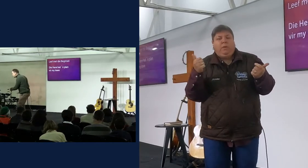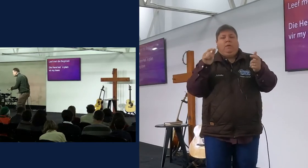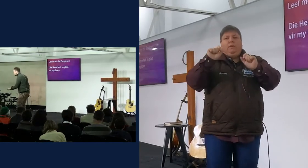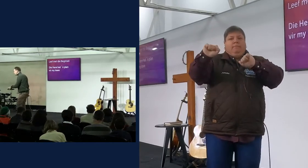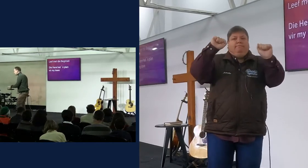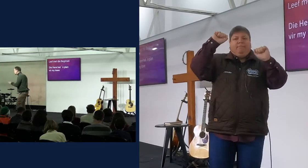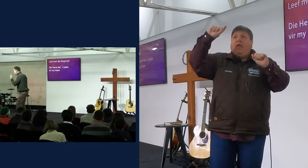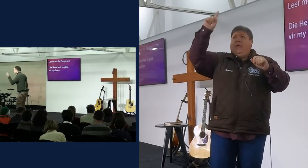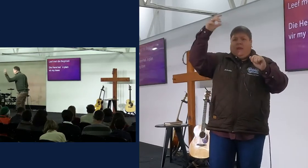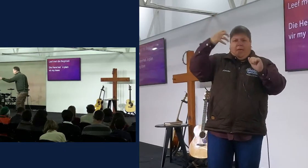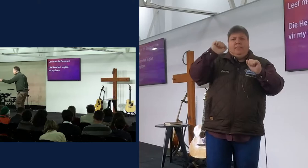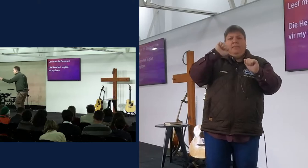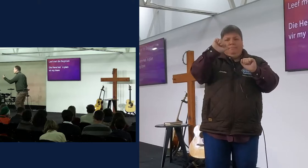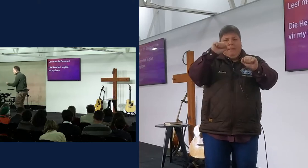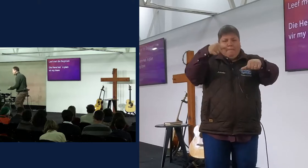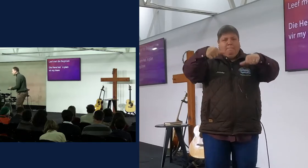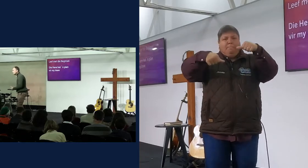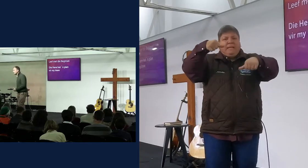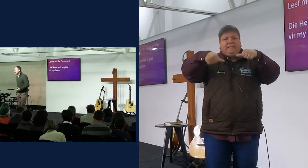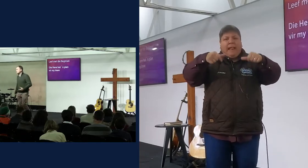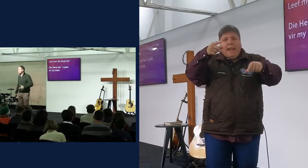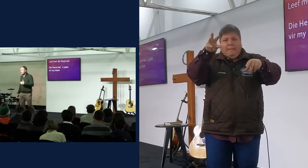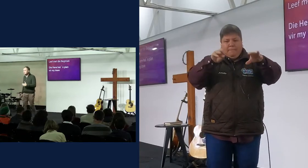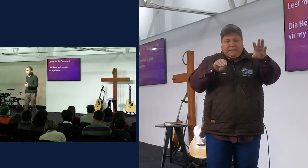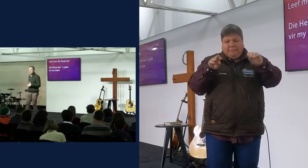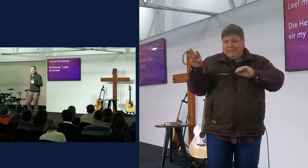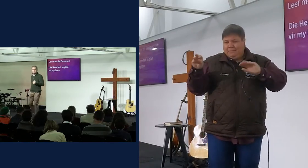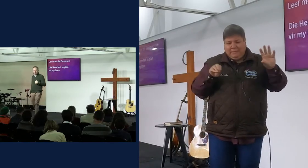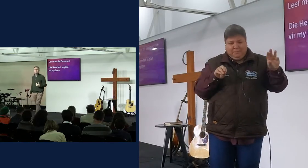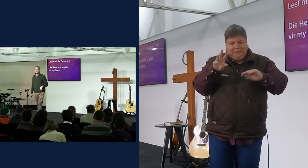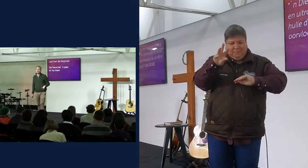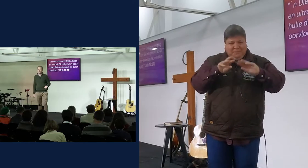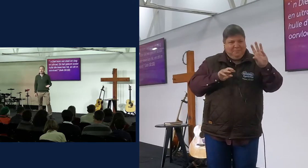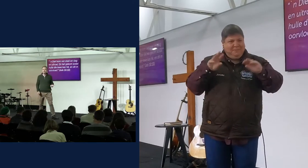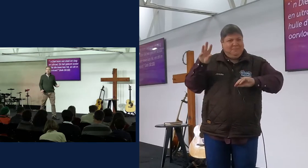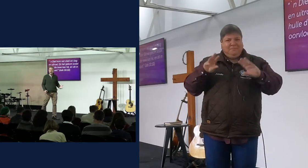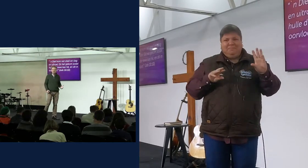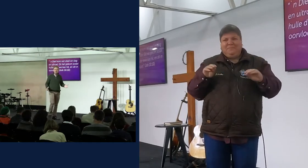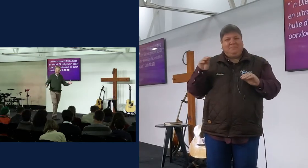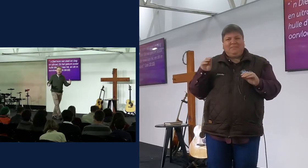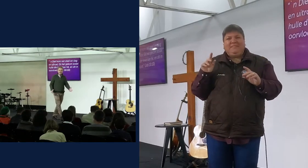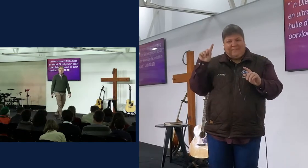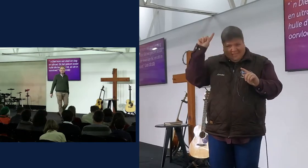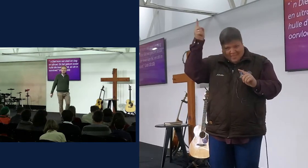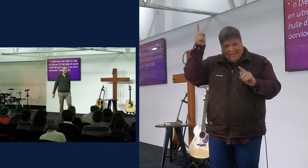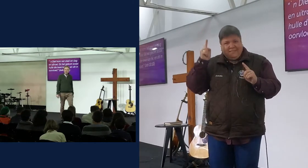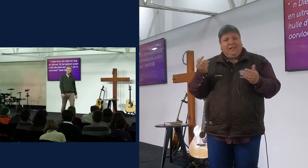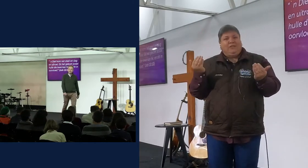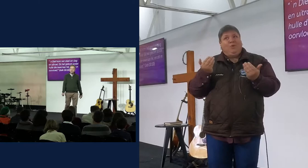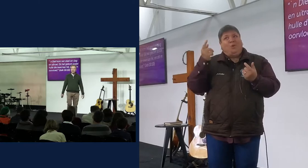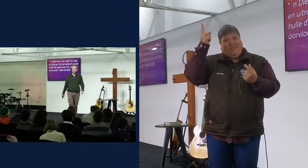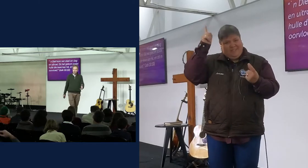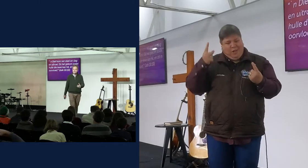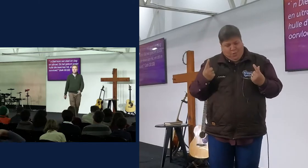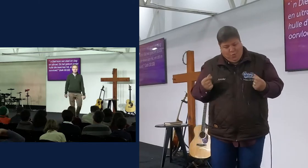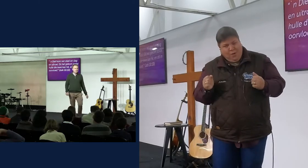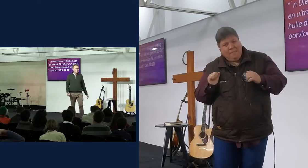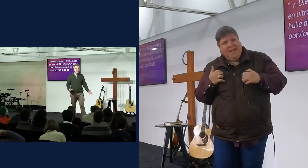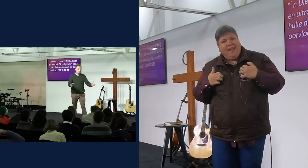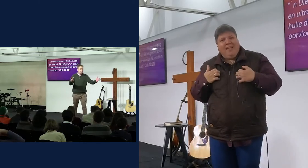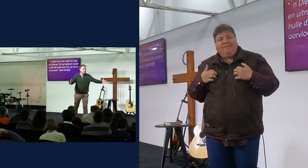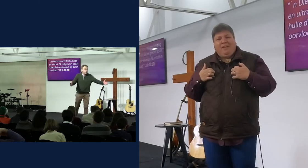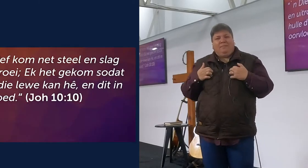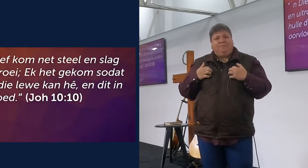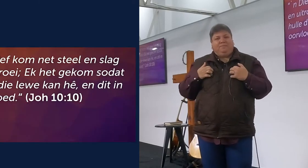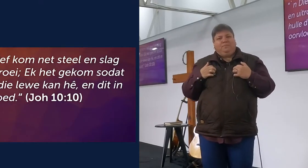in die puzzle stikkie in, en jy moet uitvind, saam met die jene wat het is, en jy moet opstaan met die verwachting, die heren gaan iets doen in my leven, en Johannes 10 vers 10